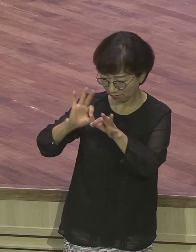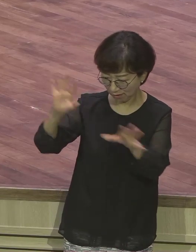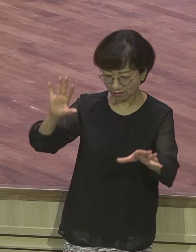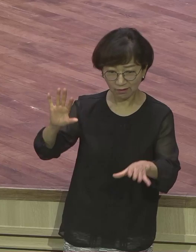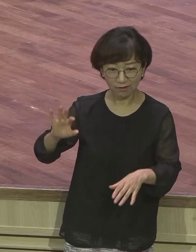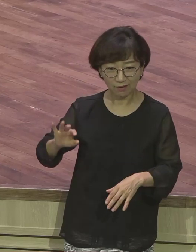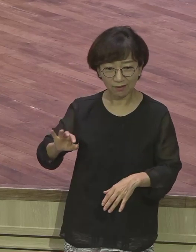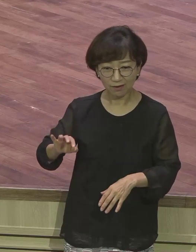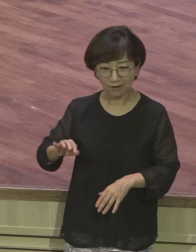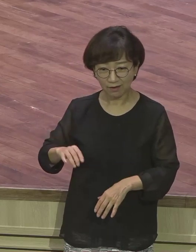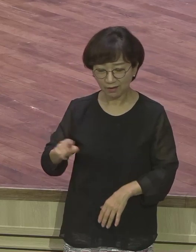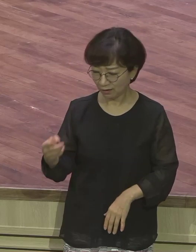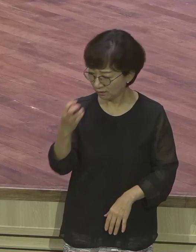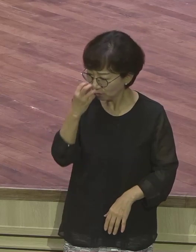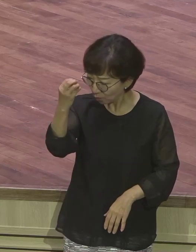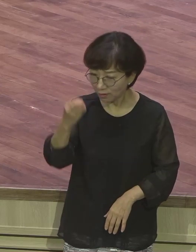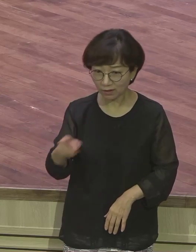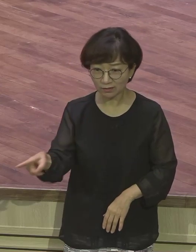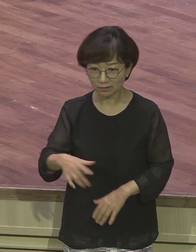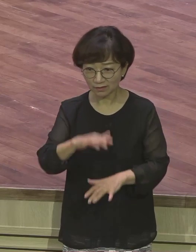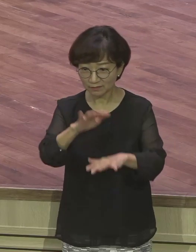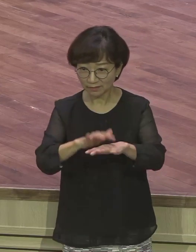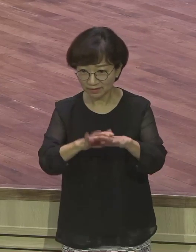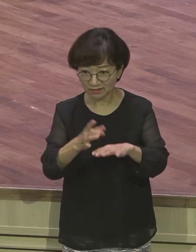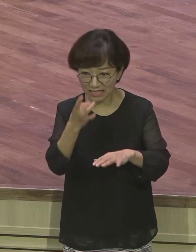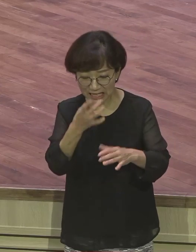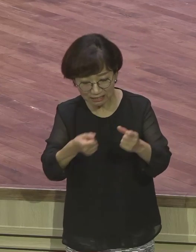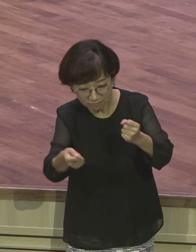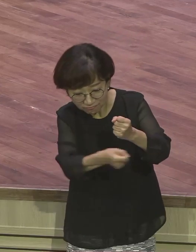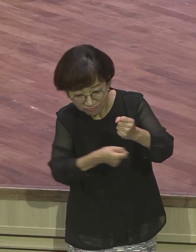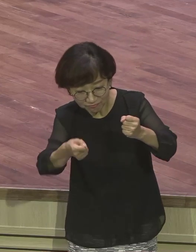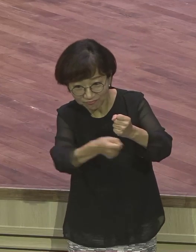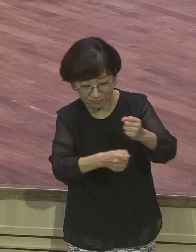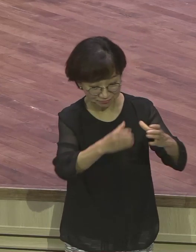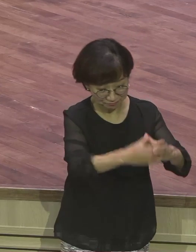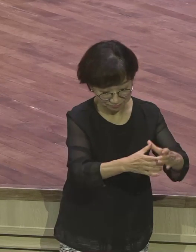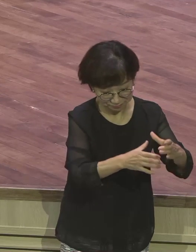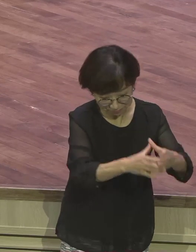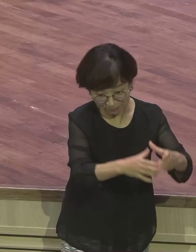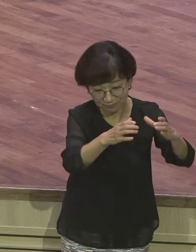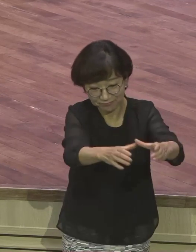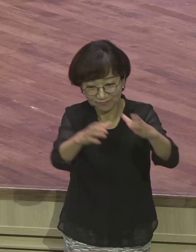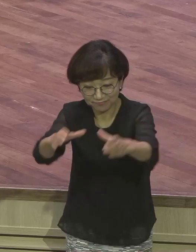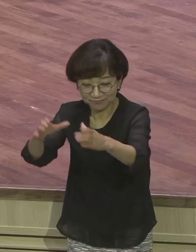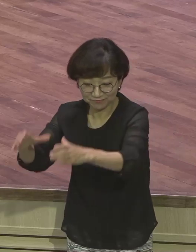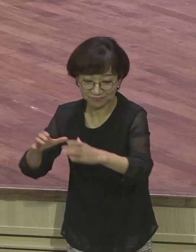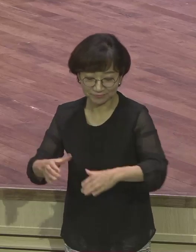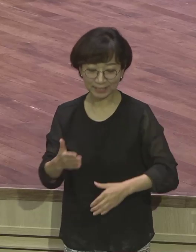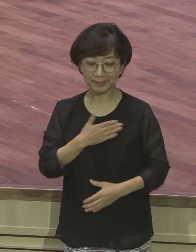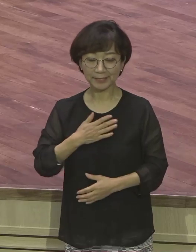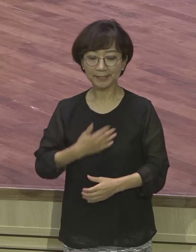밭에서 곡식단을 다 묶는데 요셉의 단을 향해서 형들의 단이 다 절했다는 거예요.